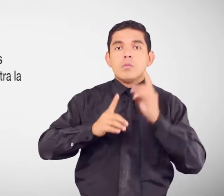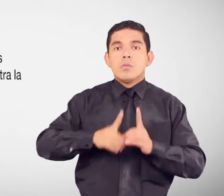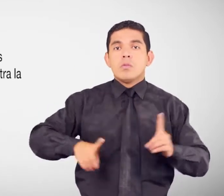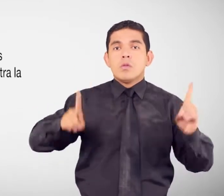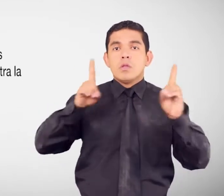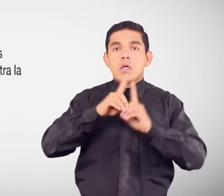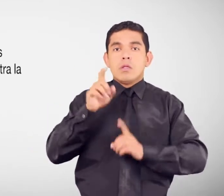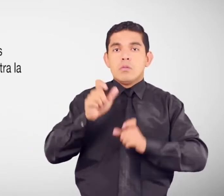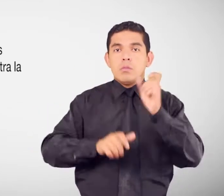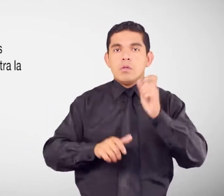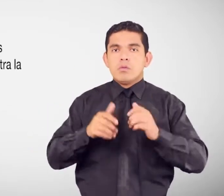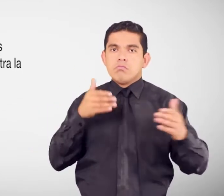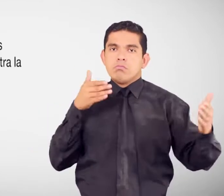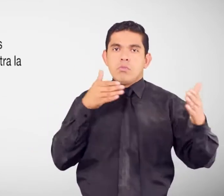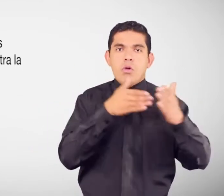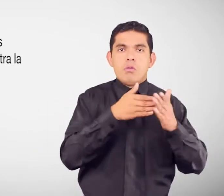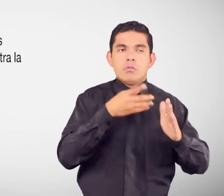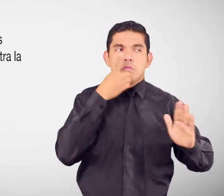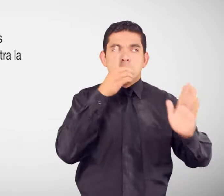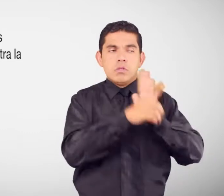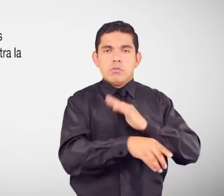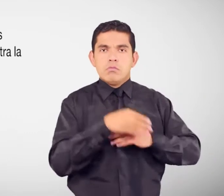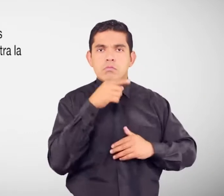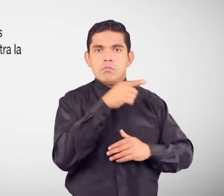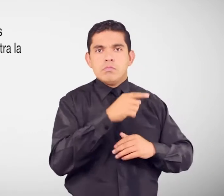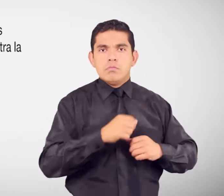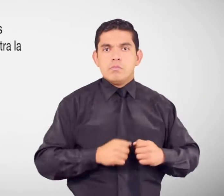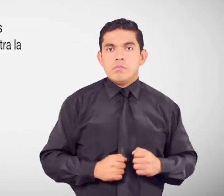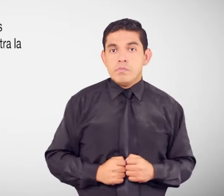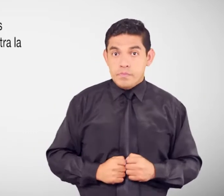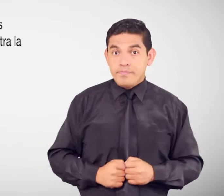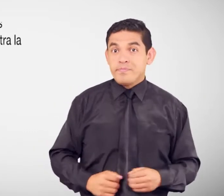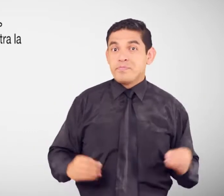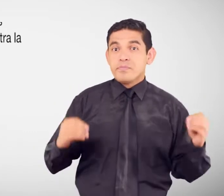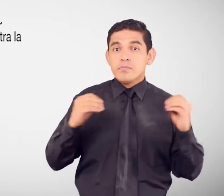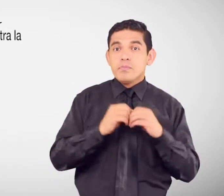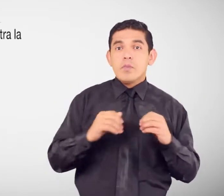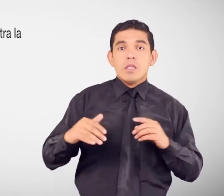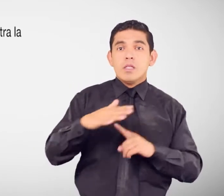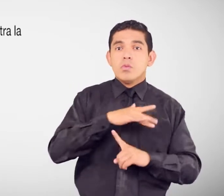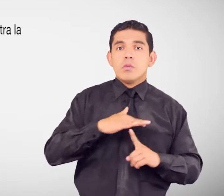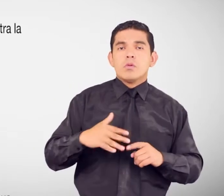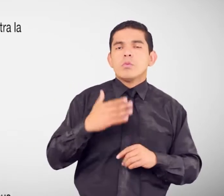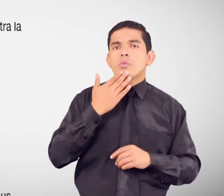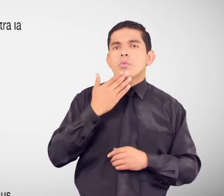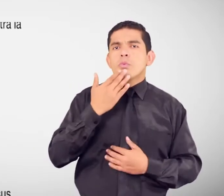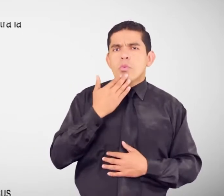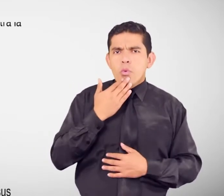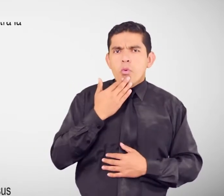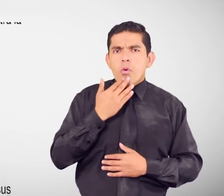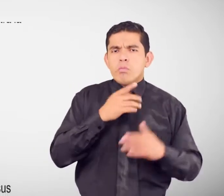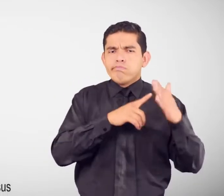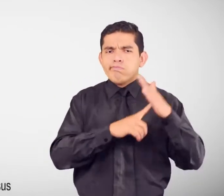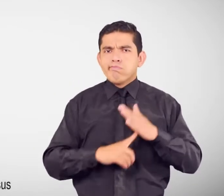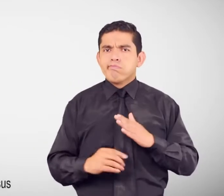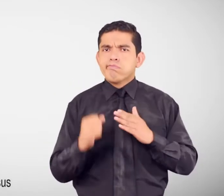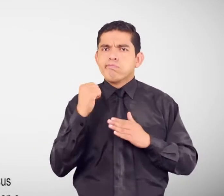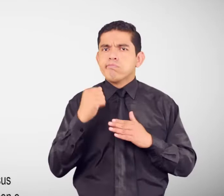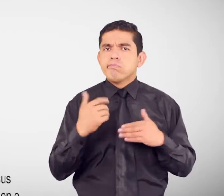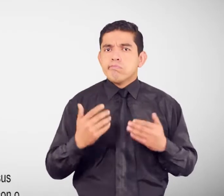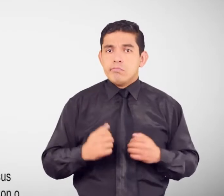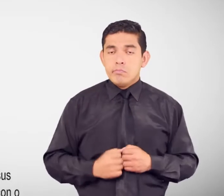cual Formulas la queja Las circunstancias En las cuales Se produjo La violación Del derecho Original y copia Del carné De